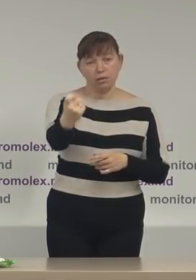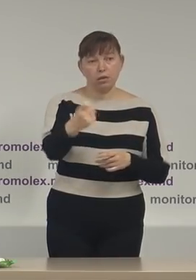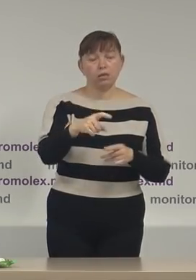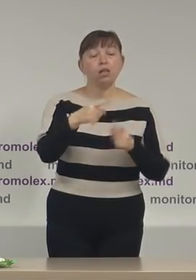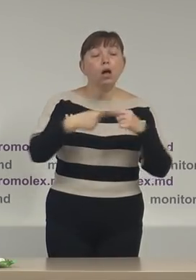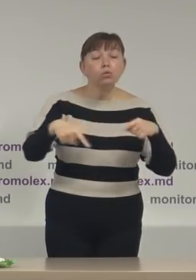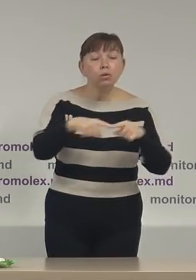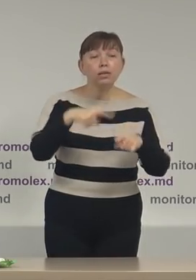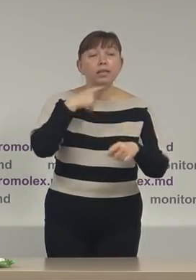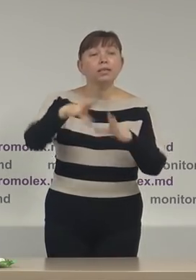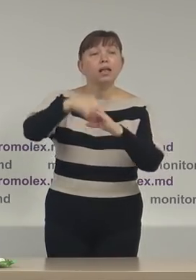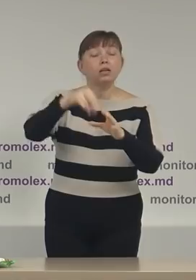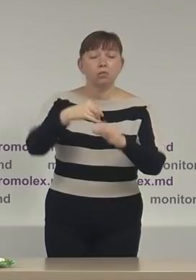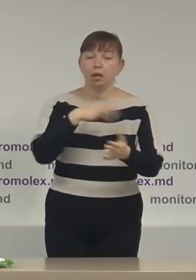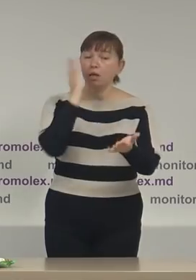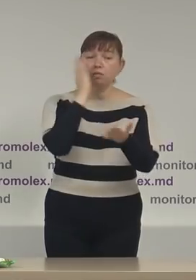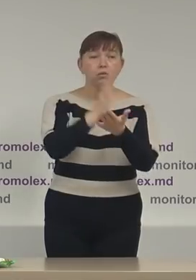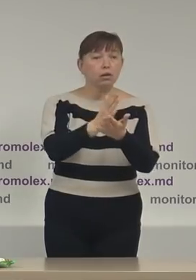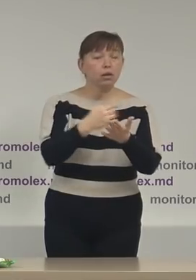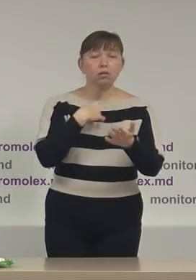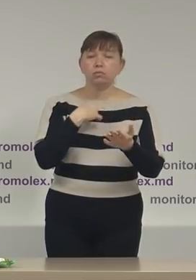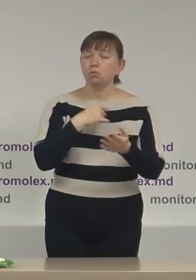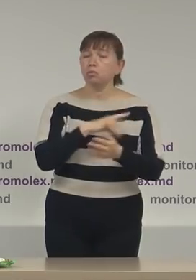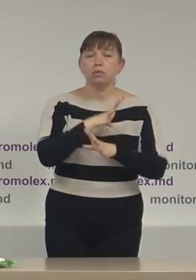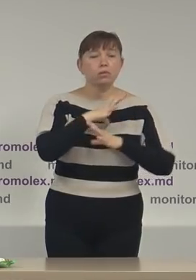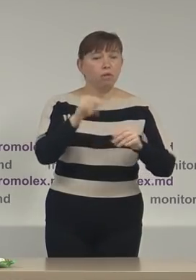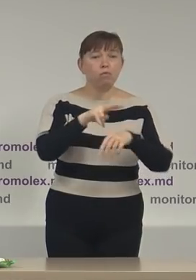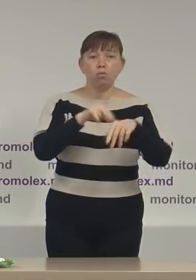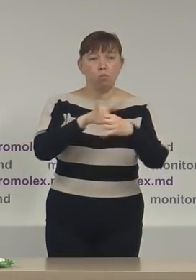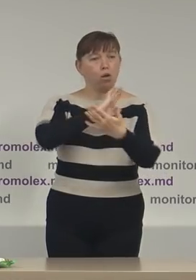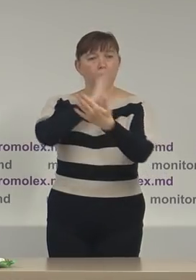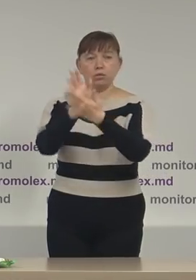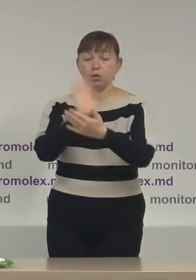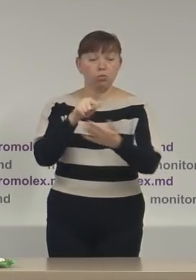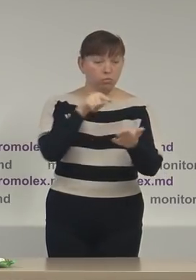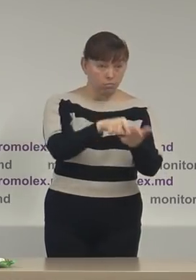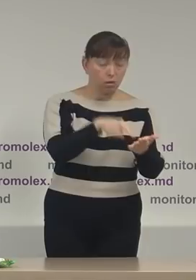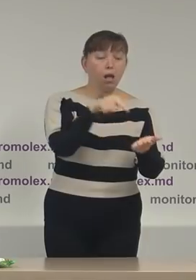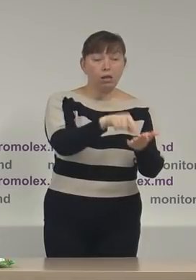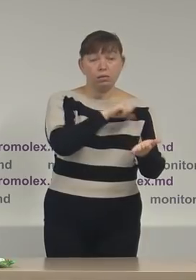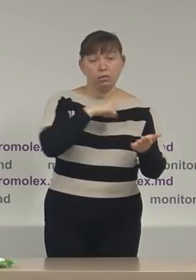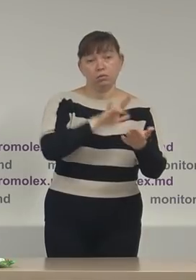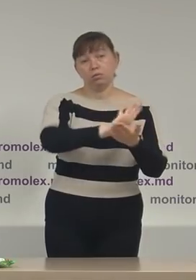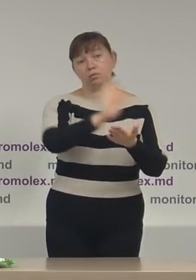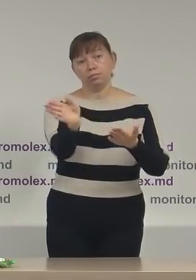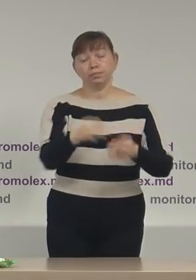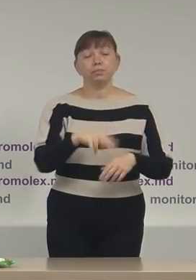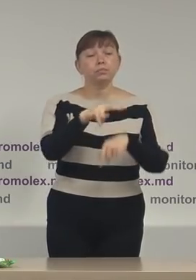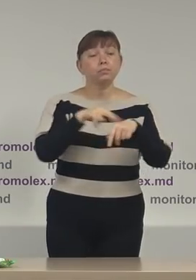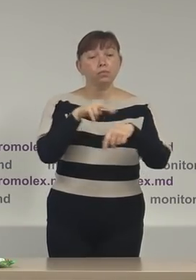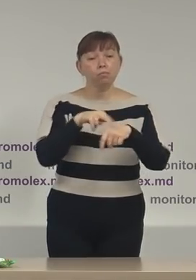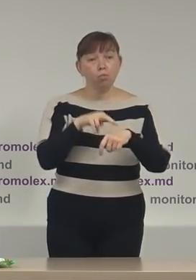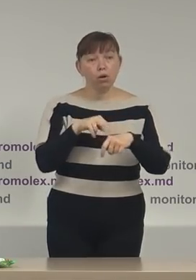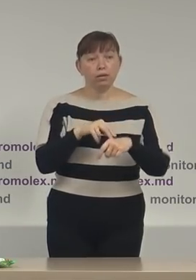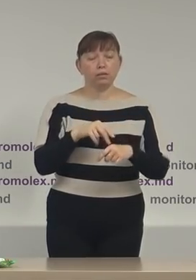vreau să direct nu am sesizat în niciun caz inspectoratul general de poliție inspectoratul general de poliție